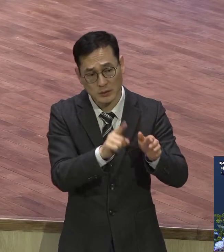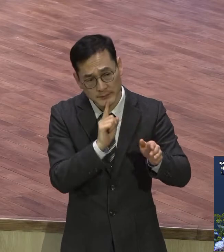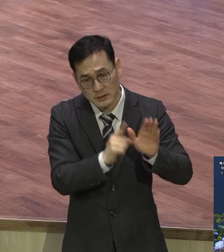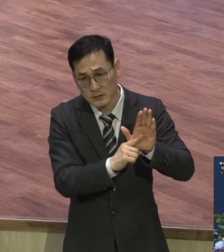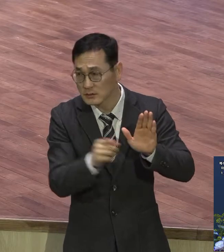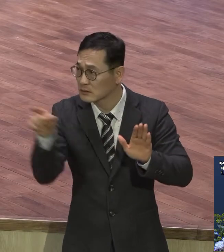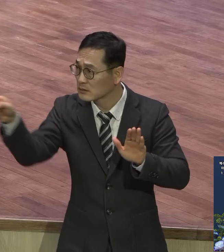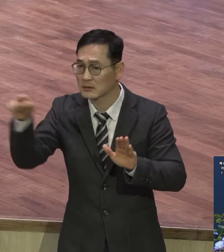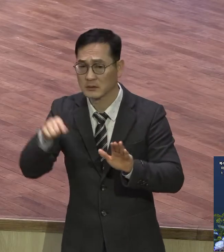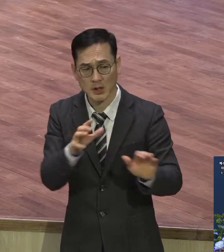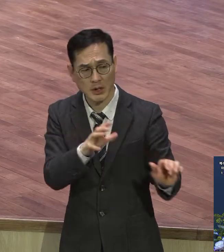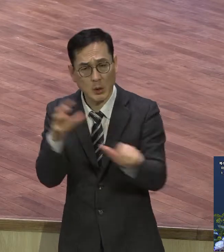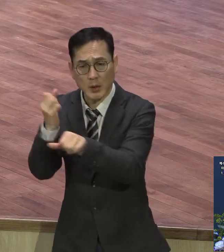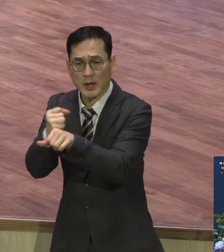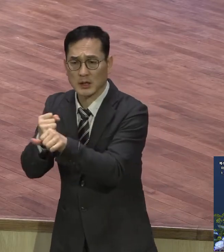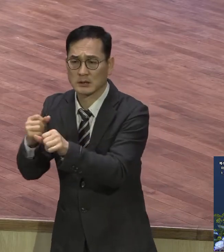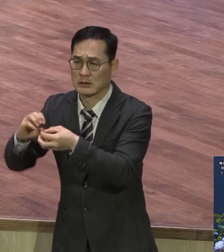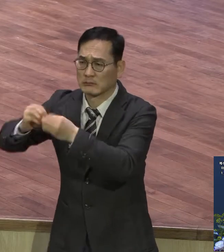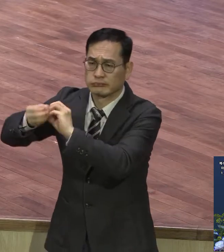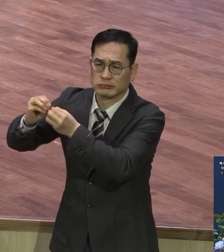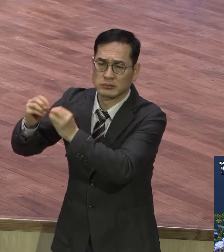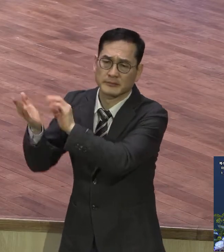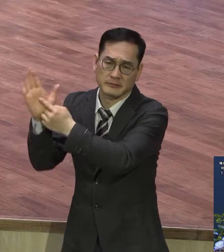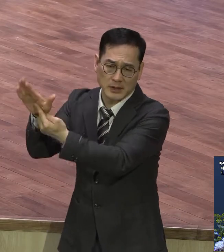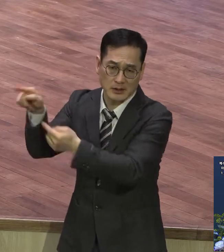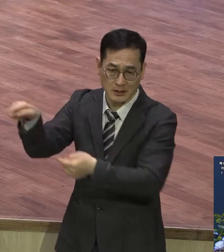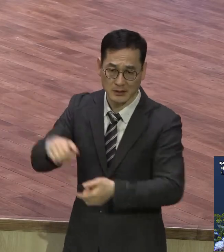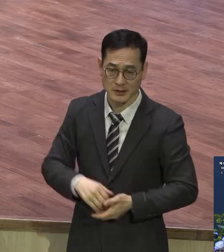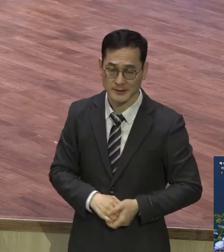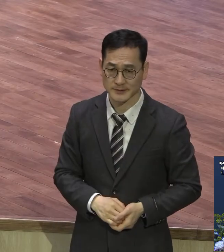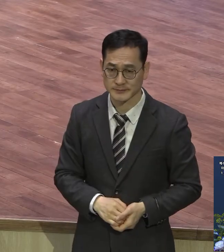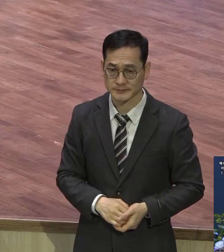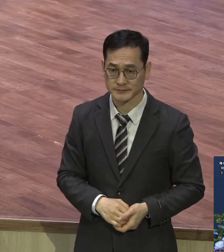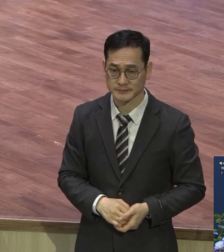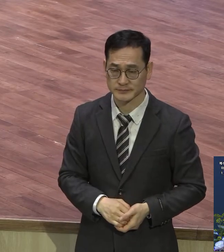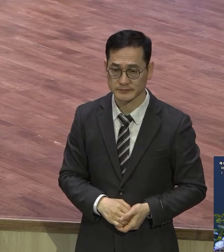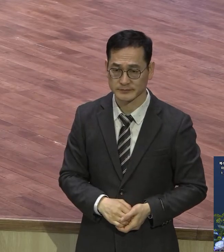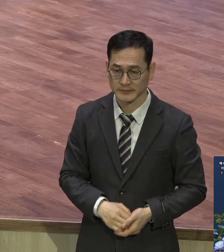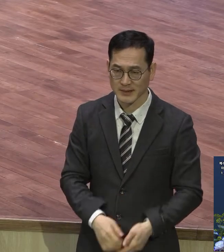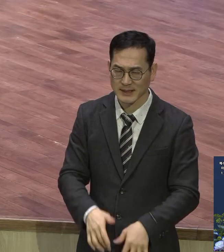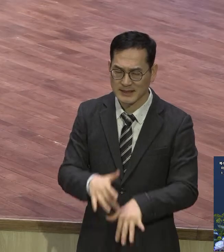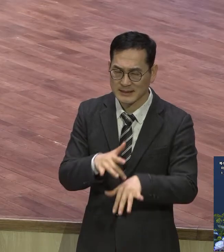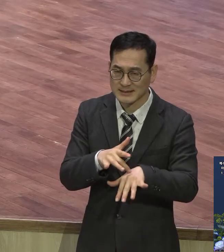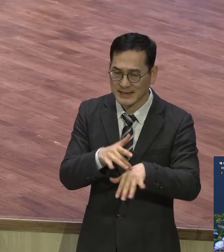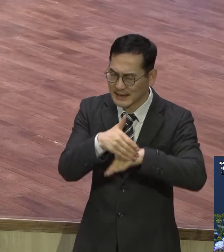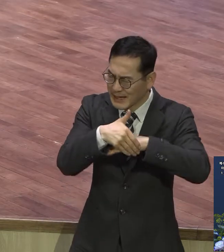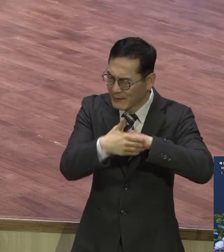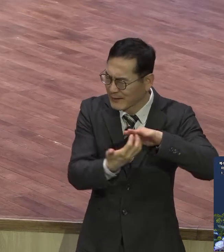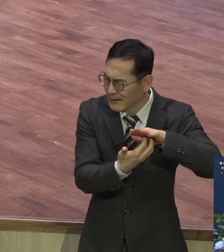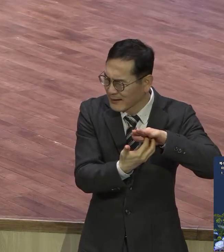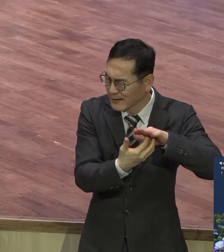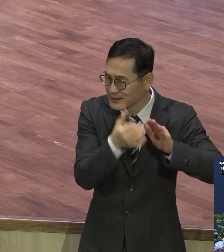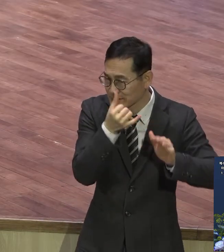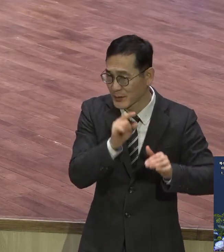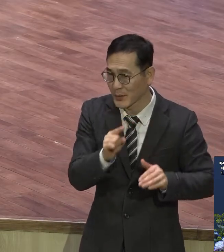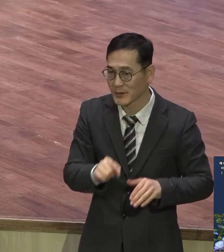마기사단의 이 괴개임을 우리가 볼 수 있습니다 요즘 신천지에서 나온 새천지라고 있어요